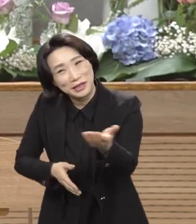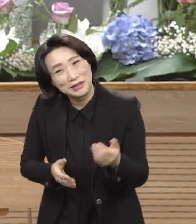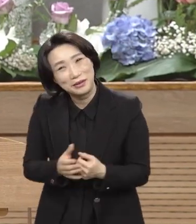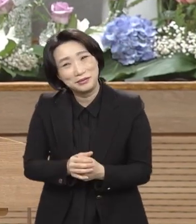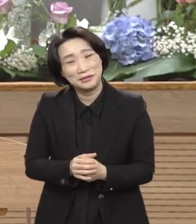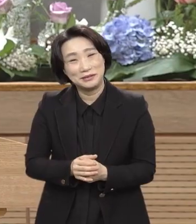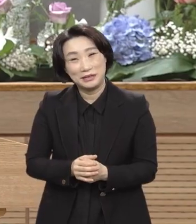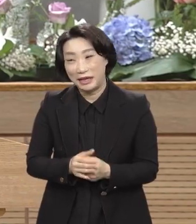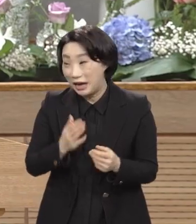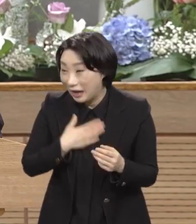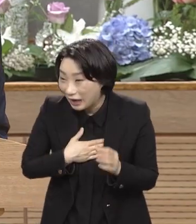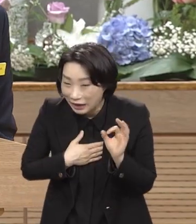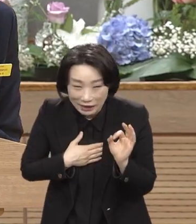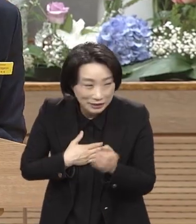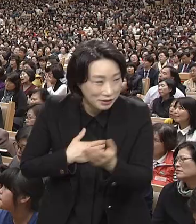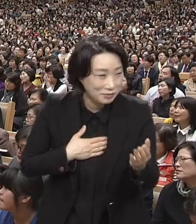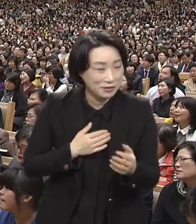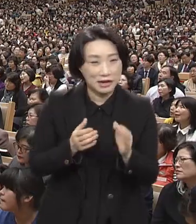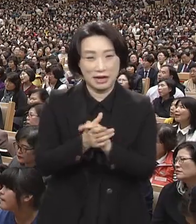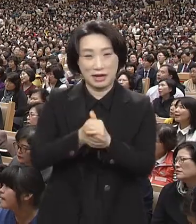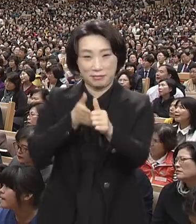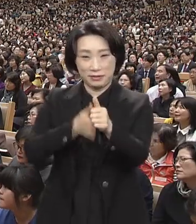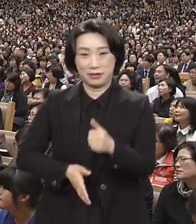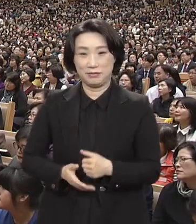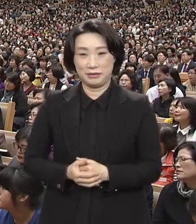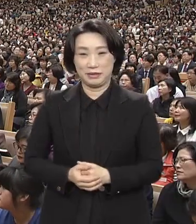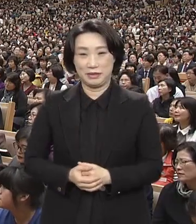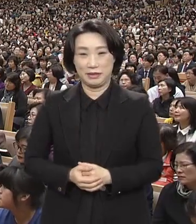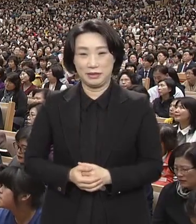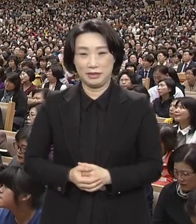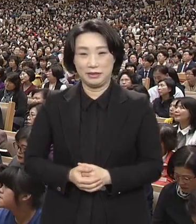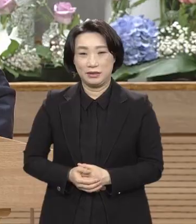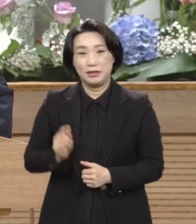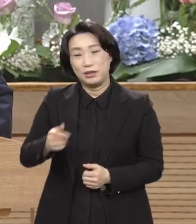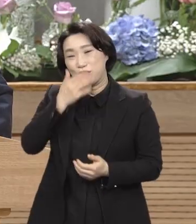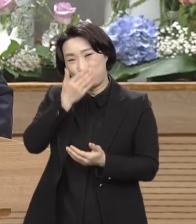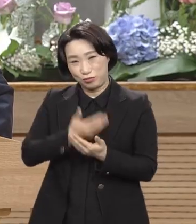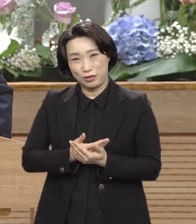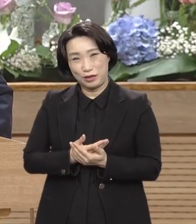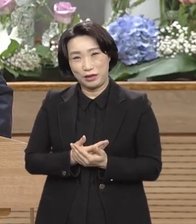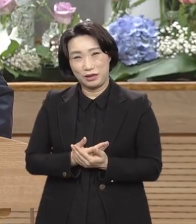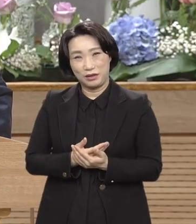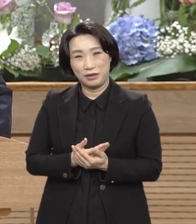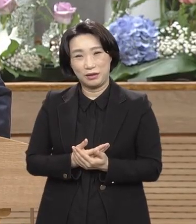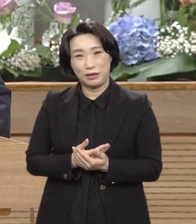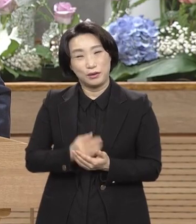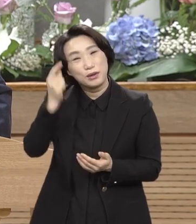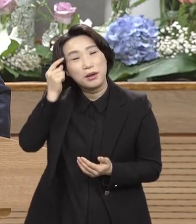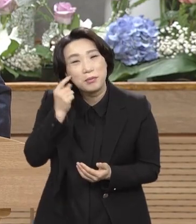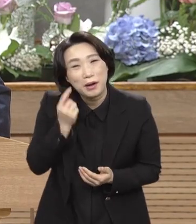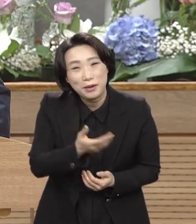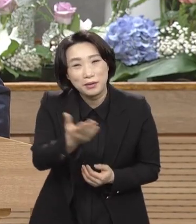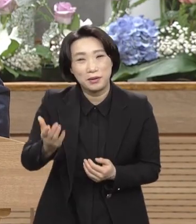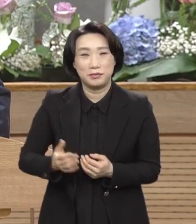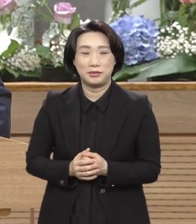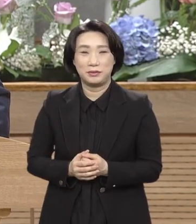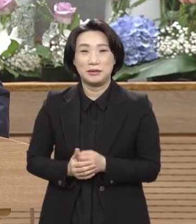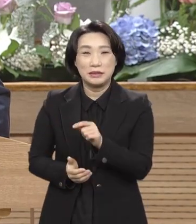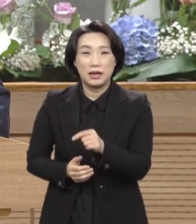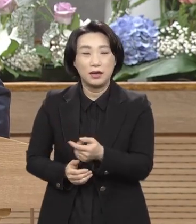알아들었으면 아멘합시다. 이게 얼마나 중요한 것인가. 판단 한 번 해봐. 이게 남의 모습이